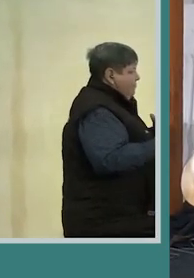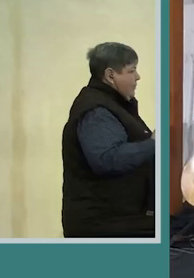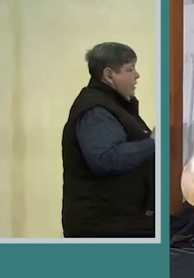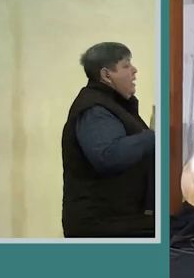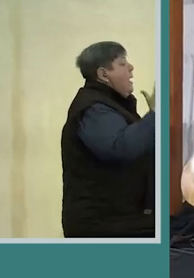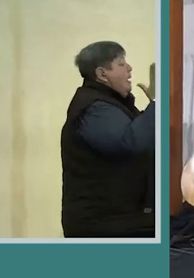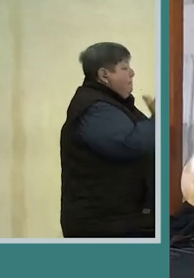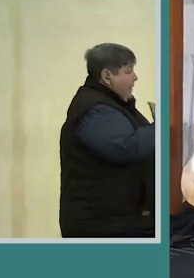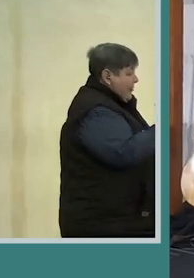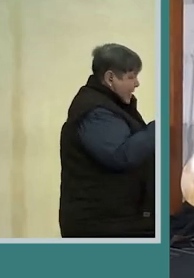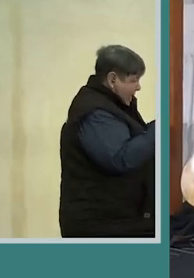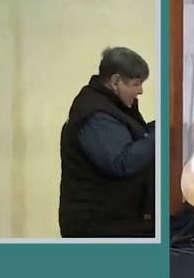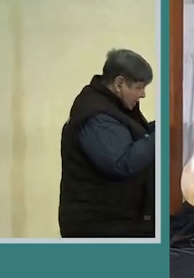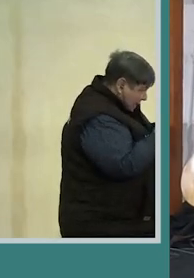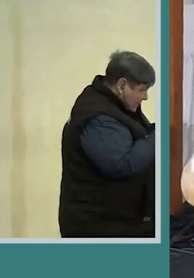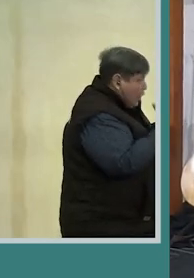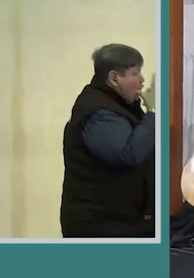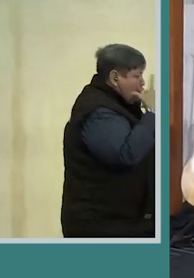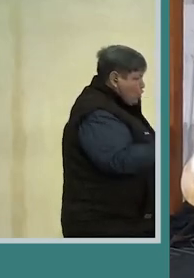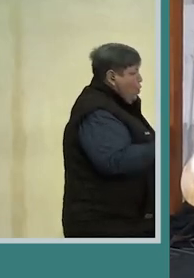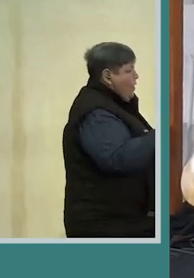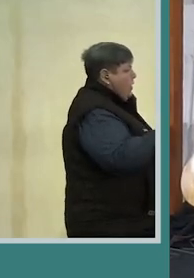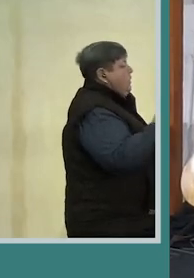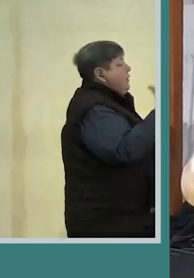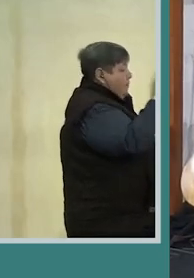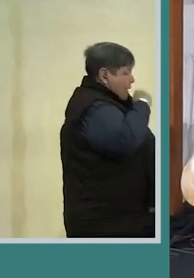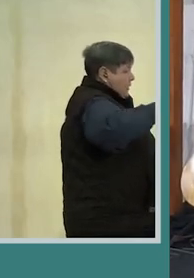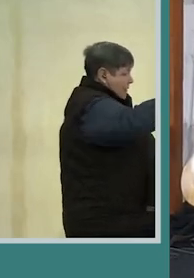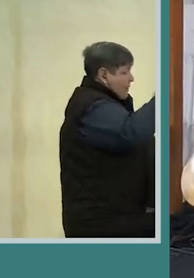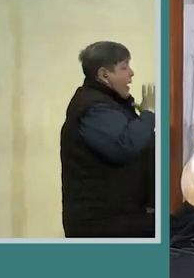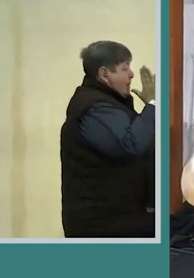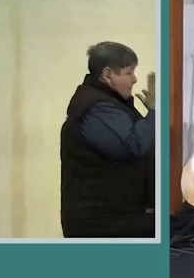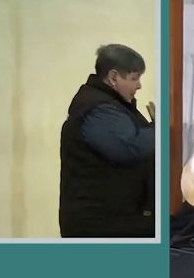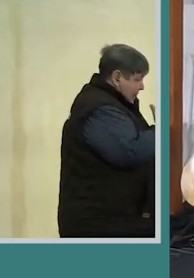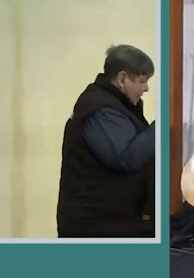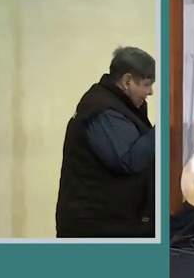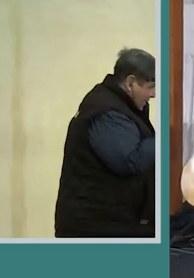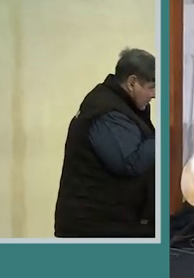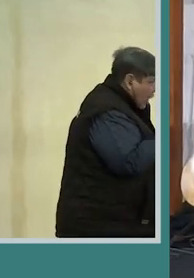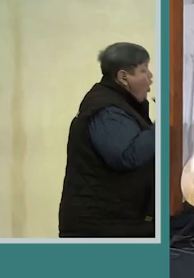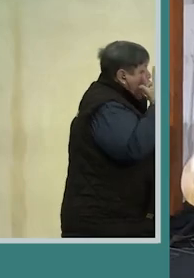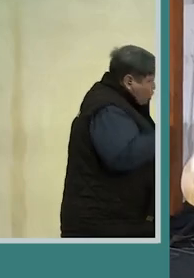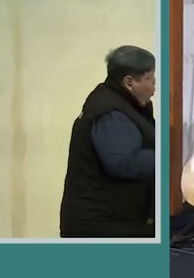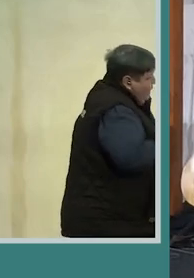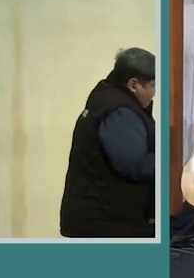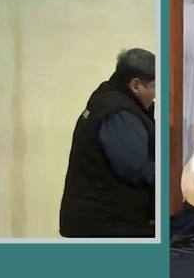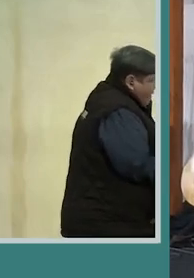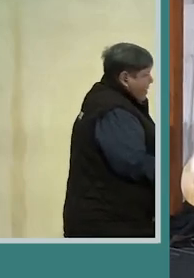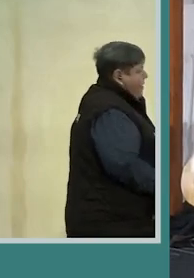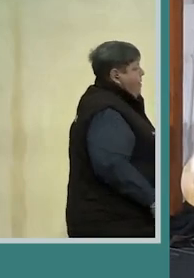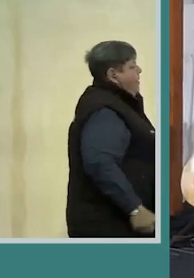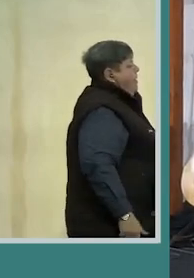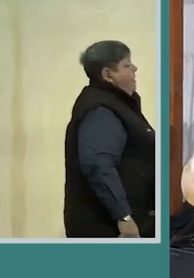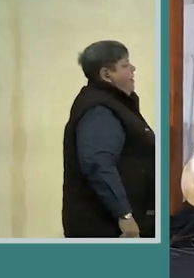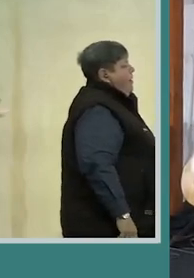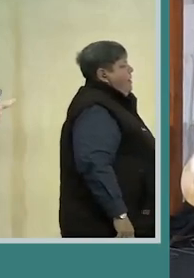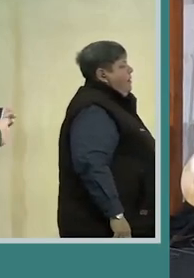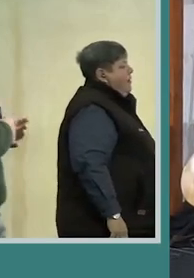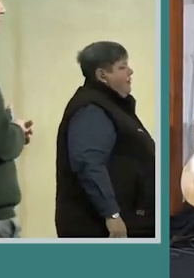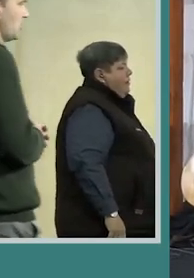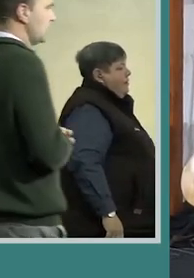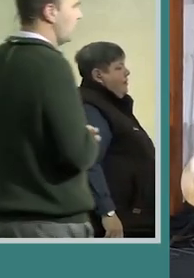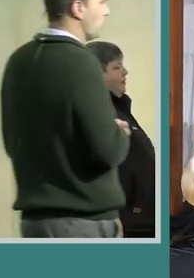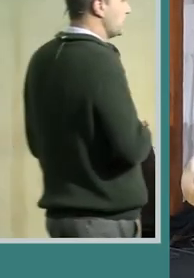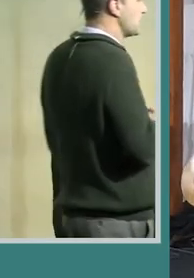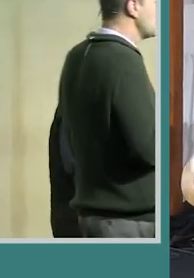gauw saam met my bid jers doen dan op die telling van 3 1, 2, 3 bid jers doen dan ok jylle hee daar so wat is